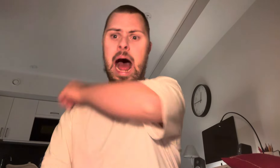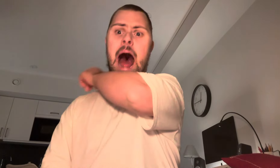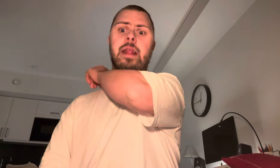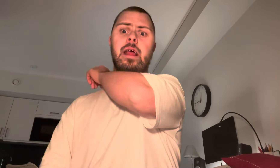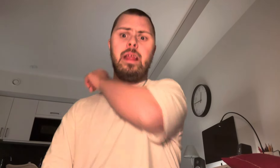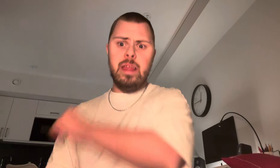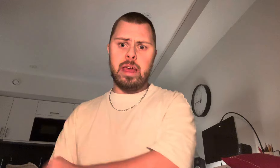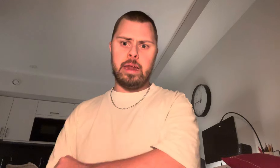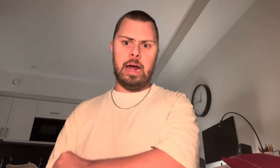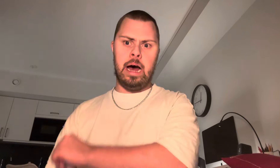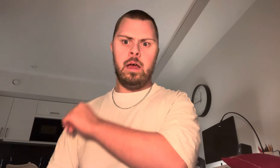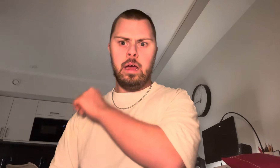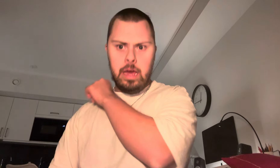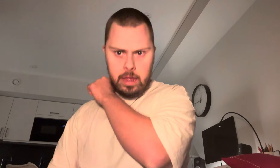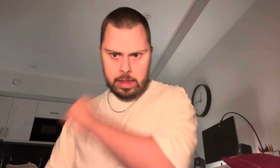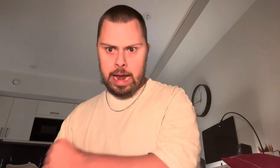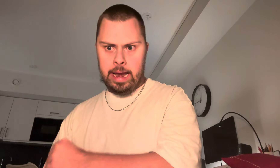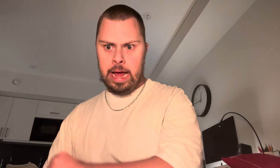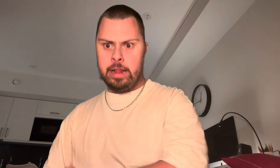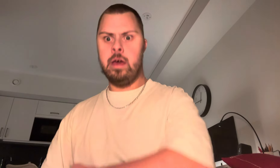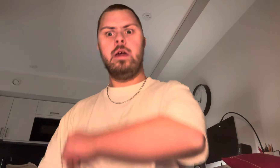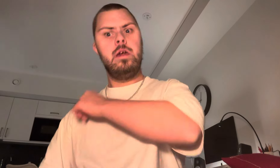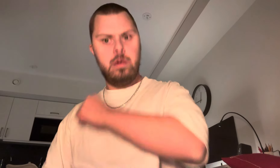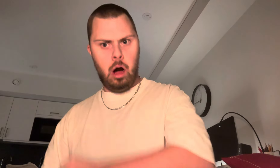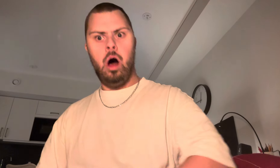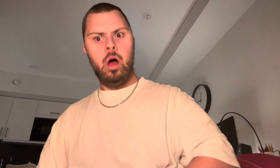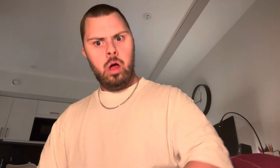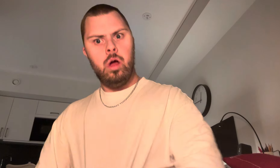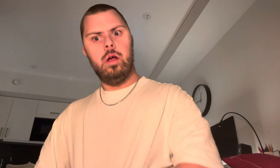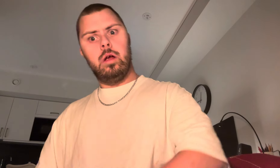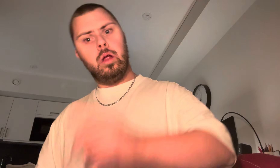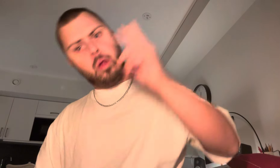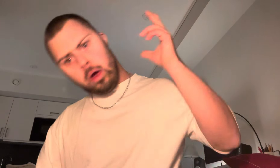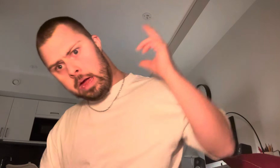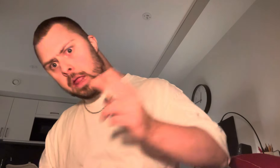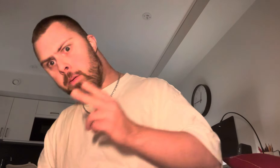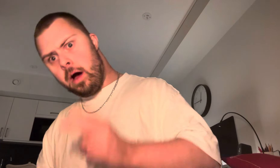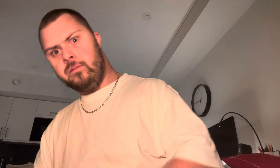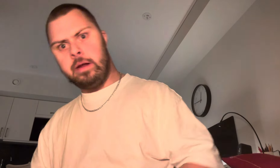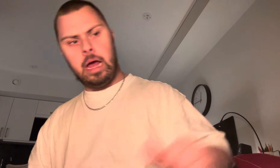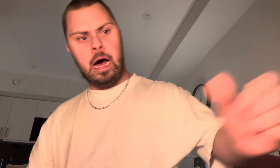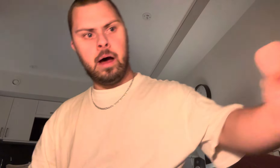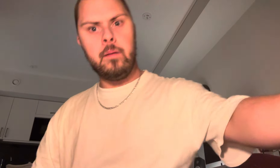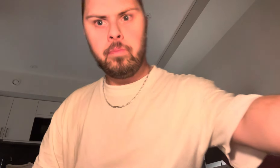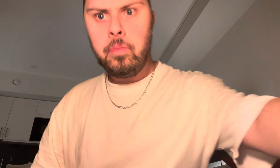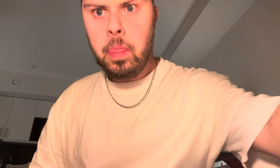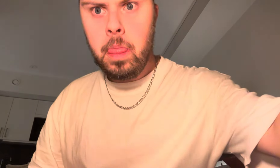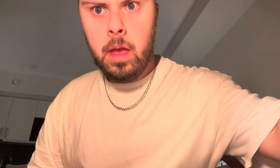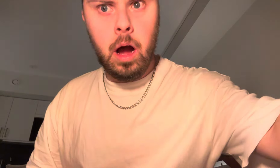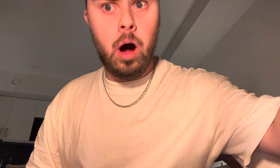Attnyckorna istället. Ja. Det är jättebra för det. Ja. Ja.